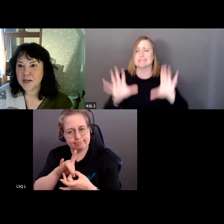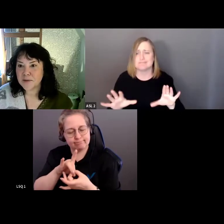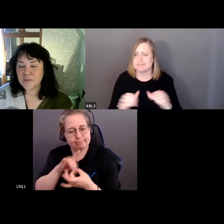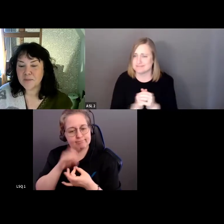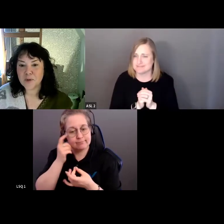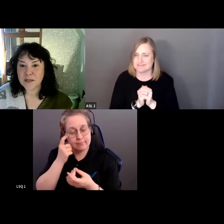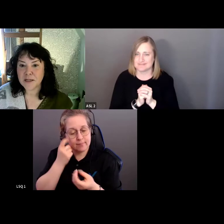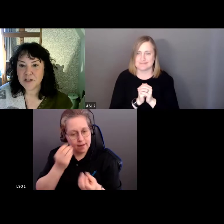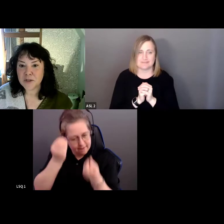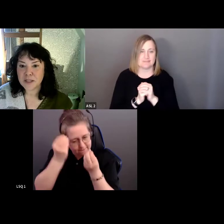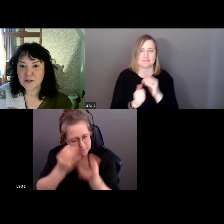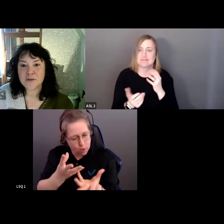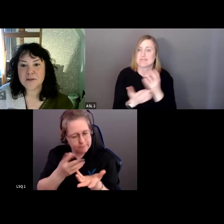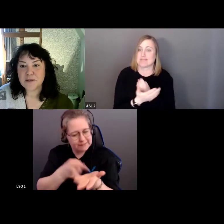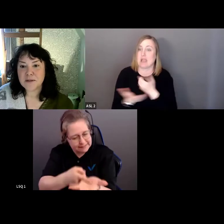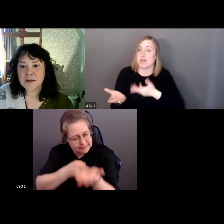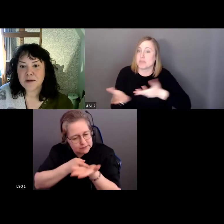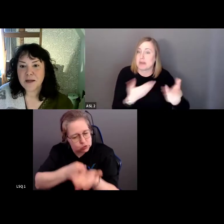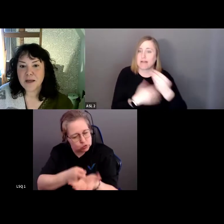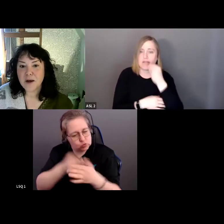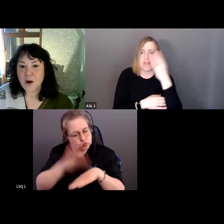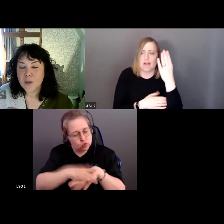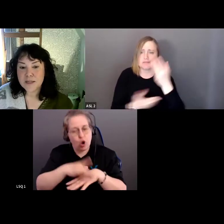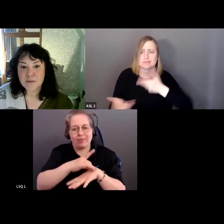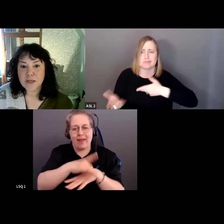Obtenez des commentaires du terrain.